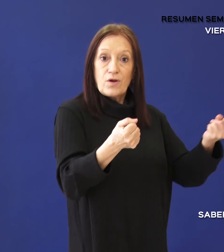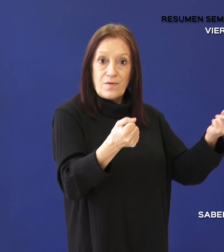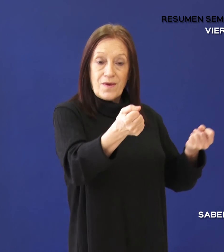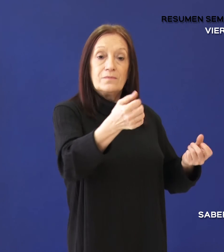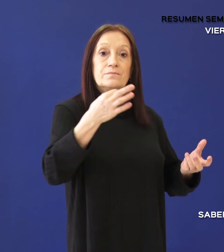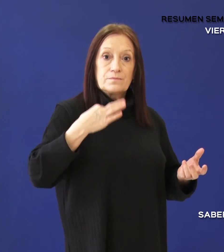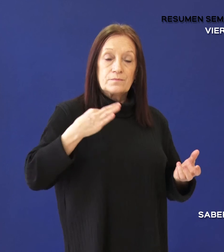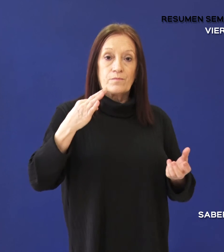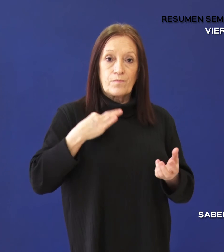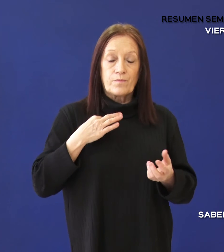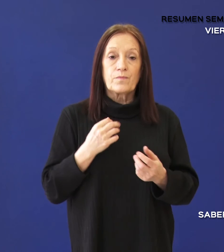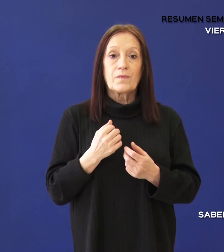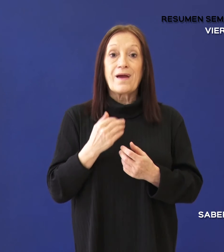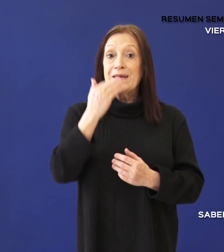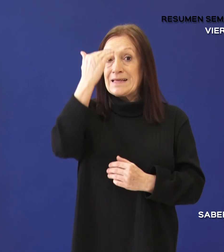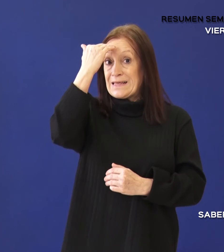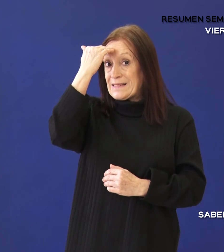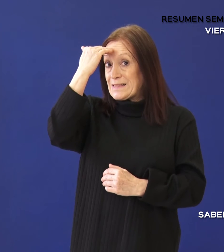15 años